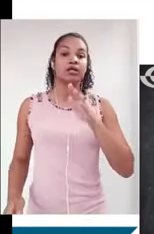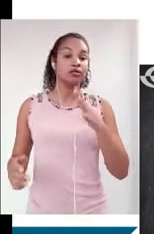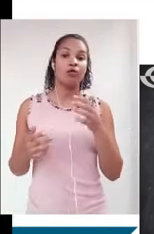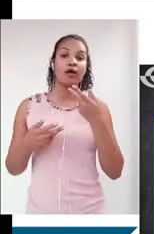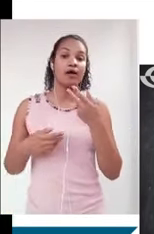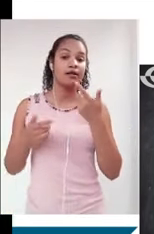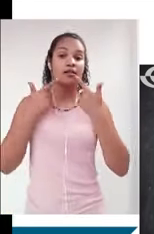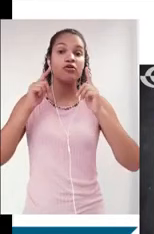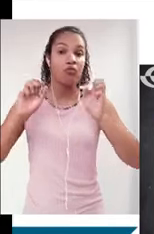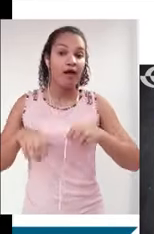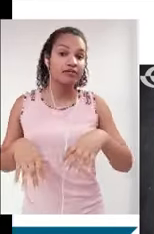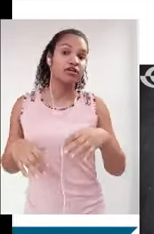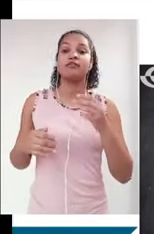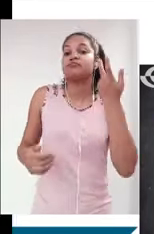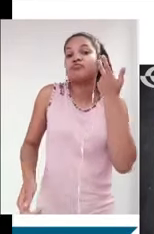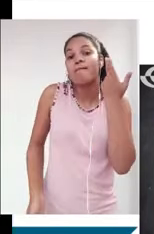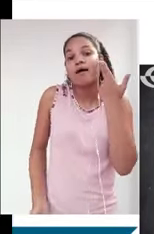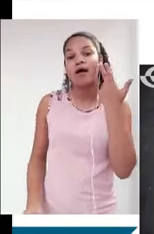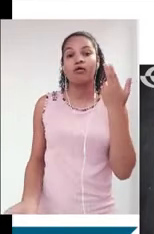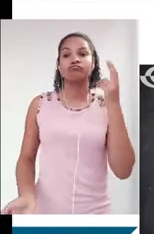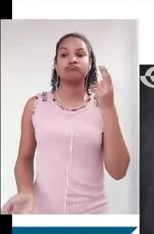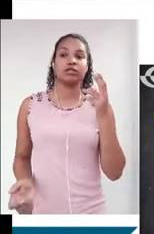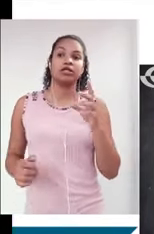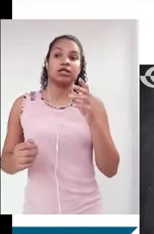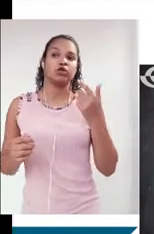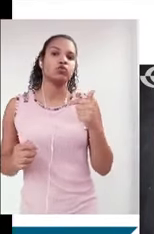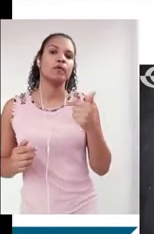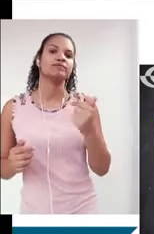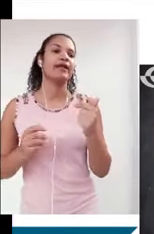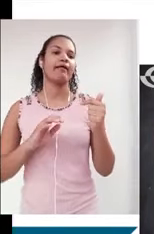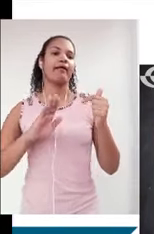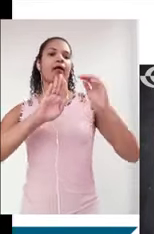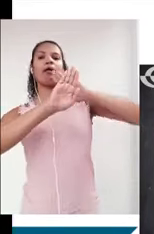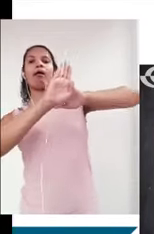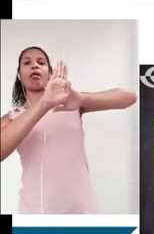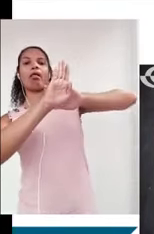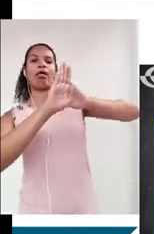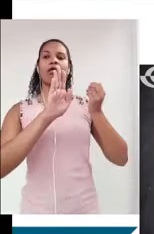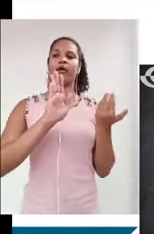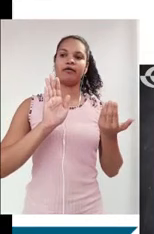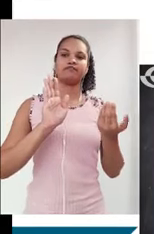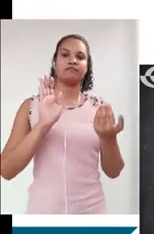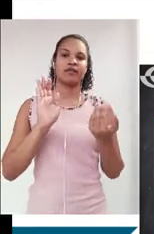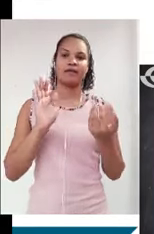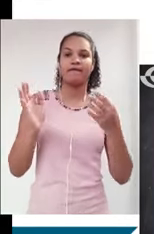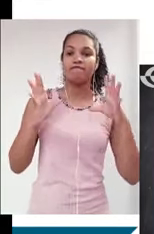linguagem real, aquela linguagem denotativa, aquela que não vai fazer uso de figuras de linguagens complexas, vão ser frases